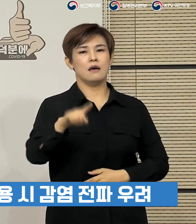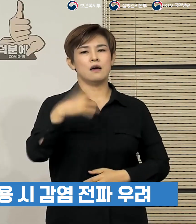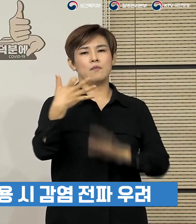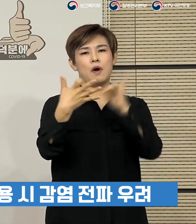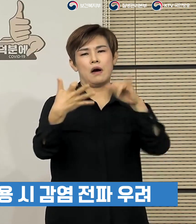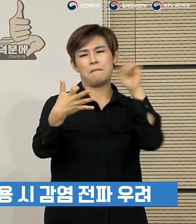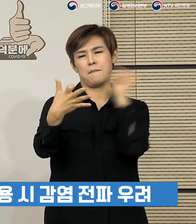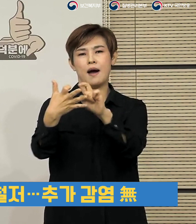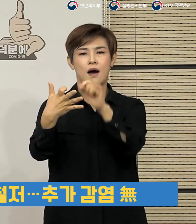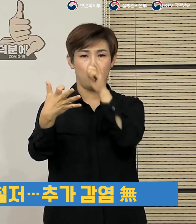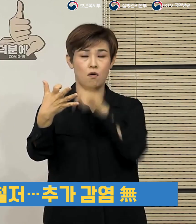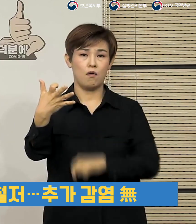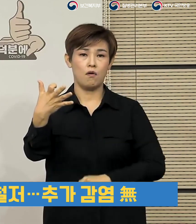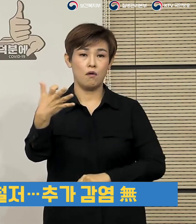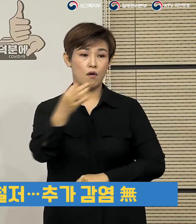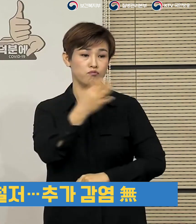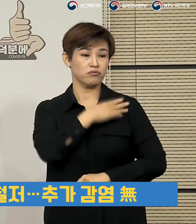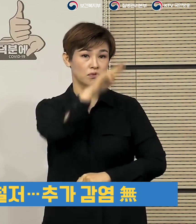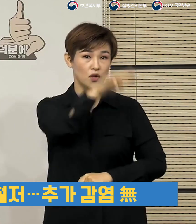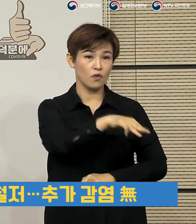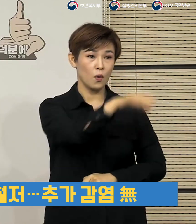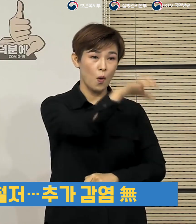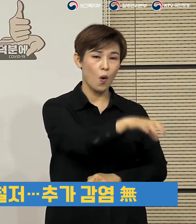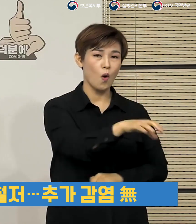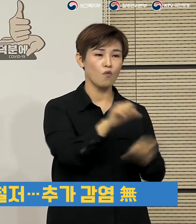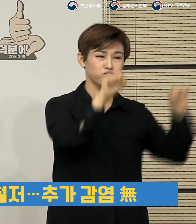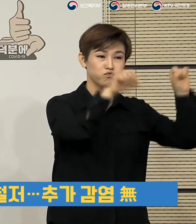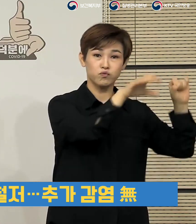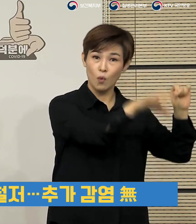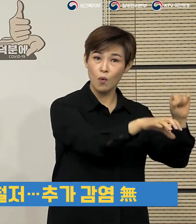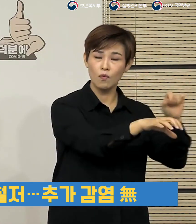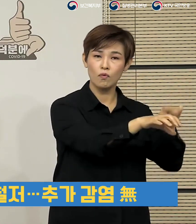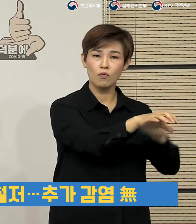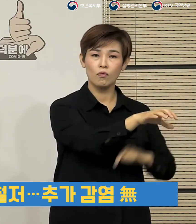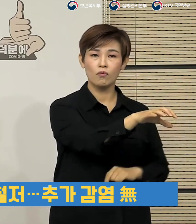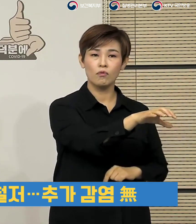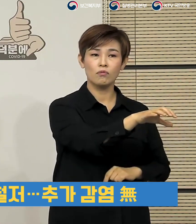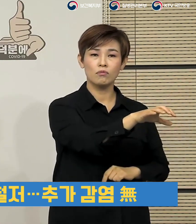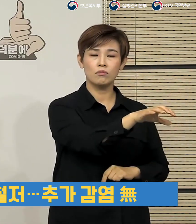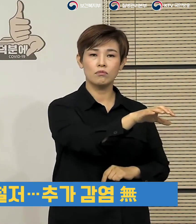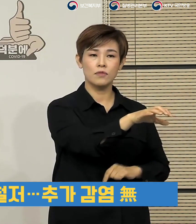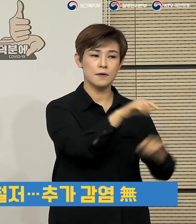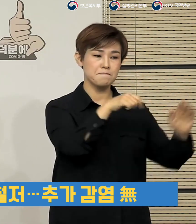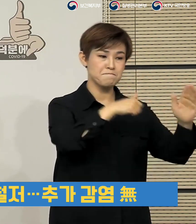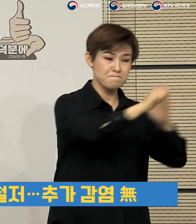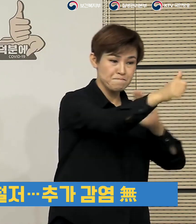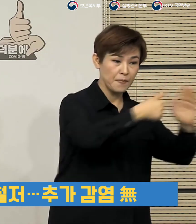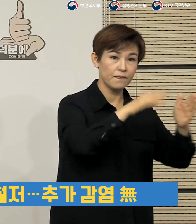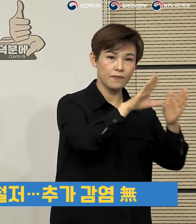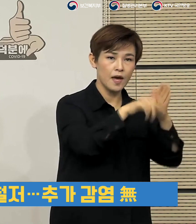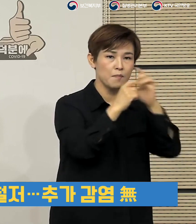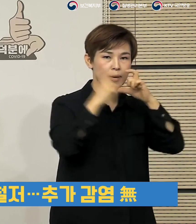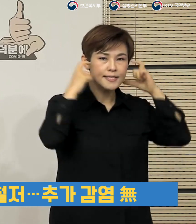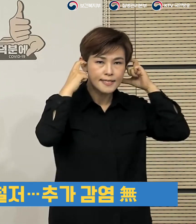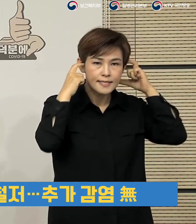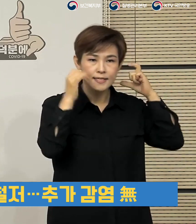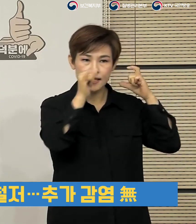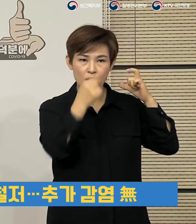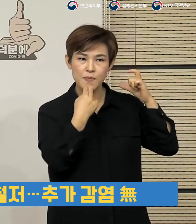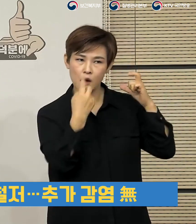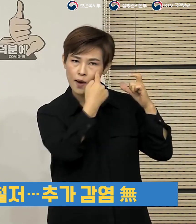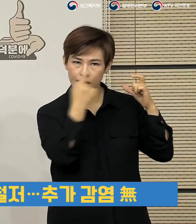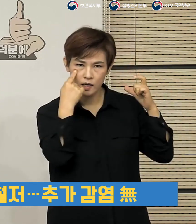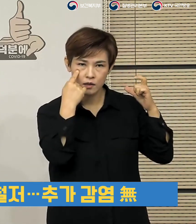발생하였으나 부천의 W 히트니스 클럽의 경우에는 입장과 퇴장할 경우에 마스크 착용 등